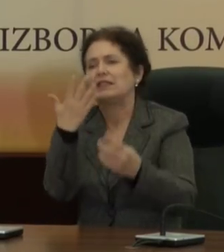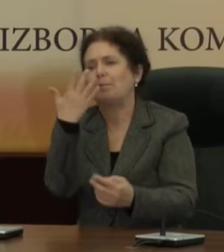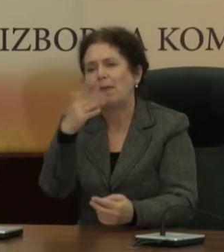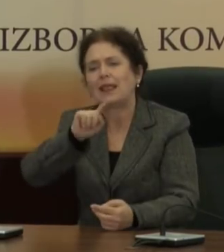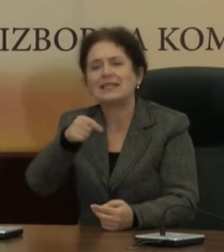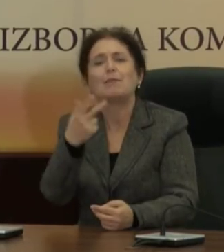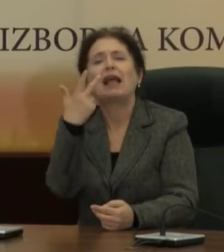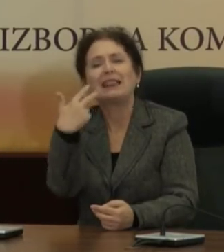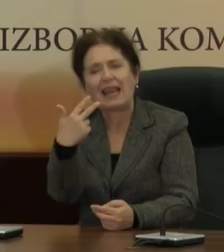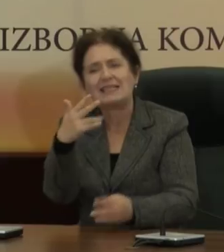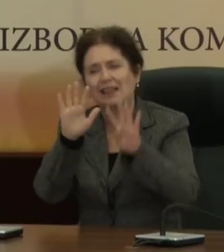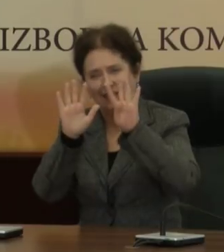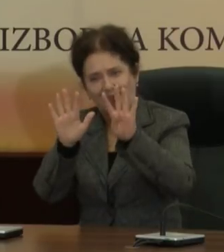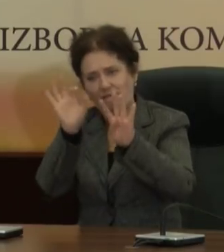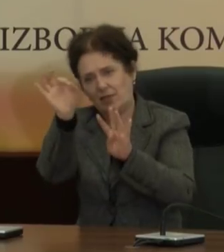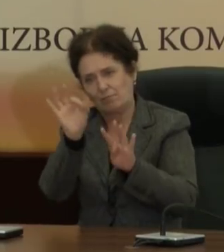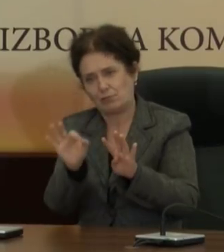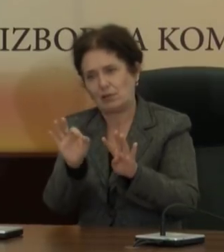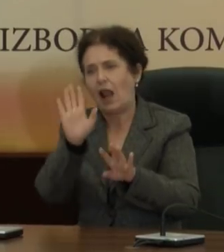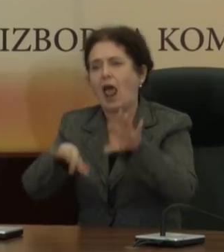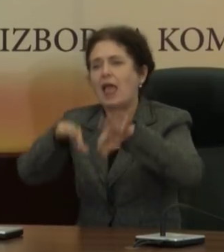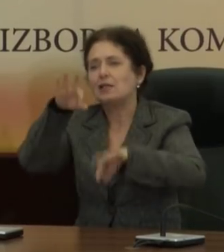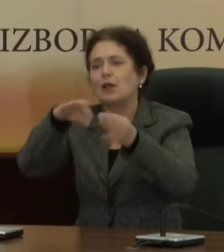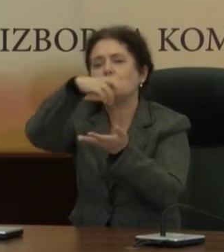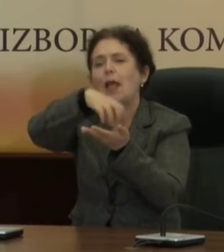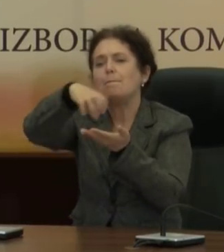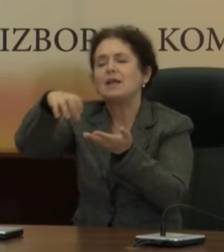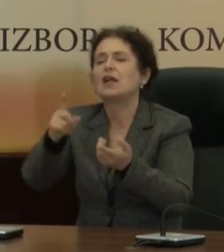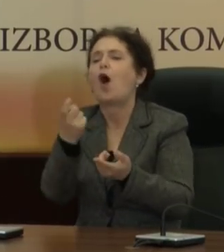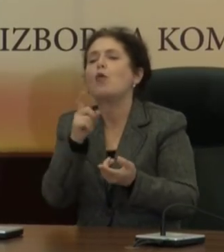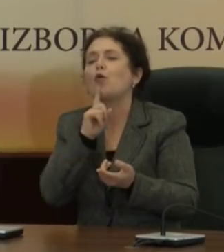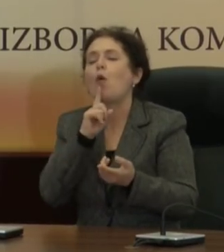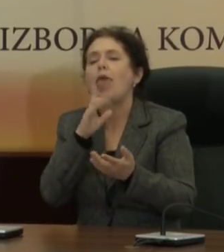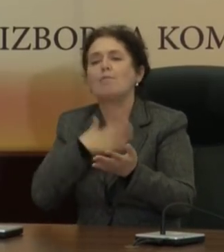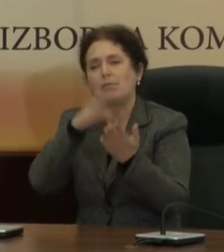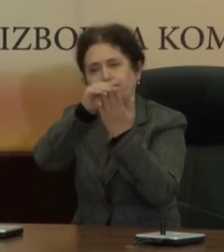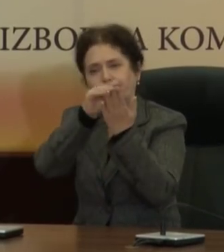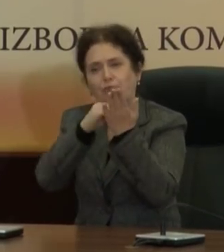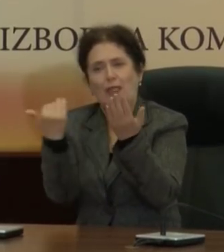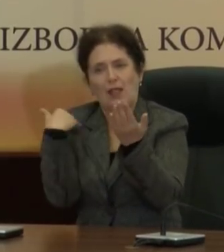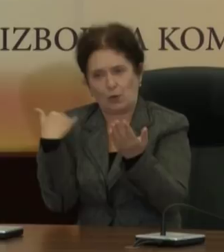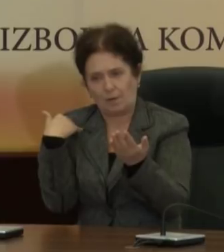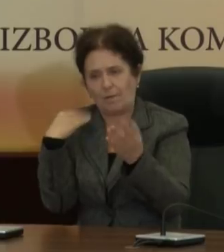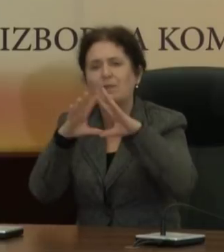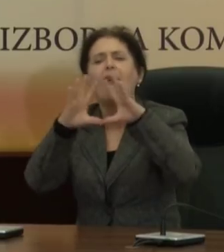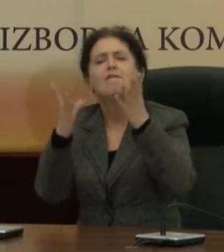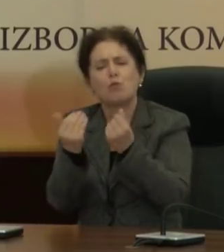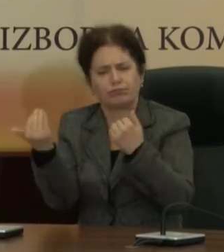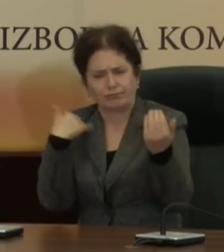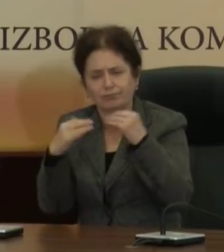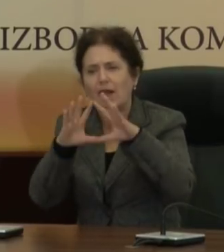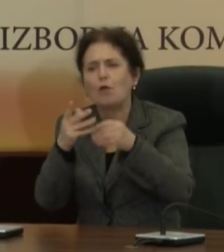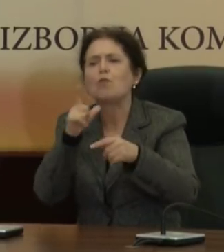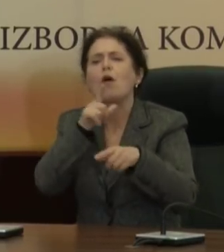,39% на избирачки места од кои пристигнале податаци. Вкупен број на